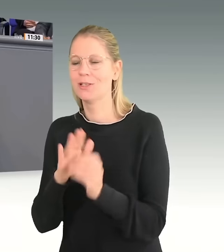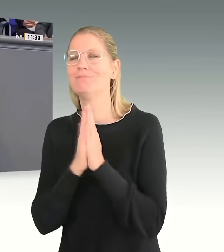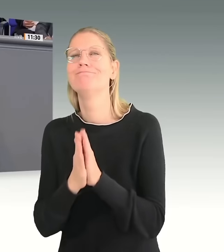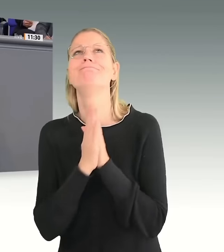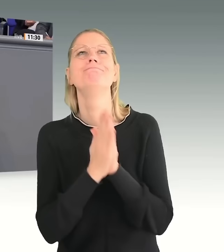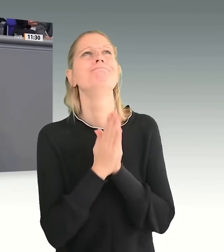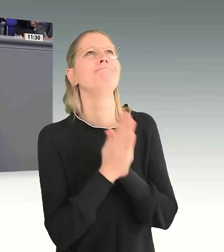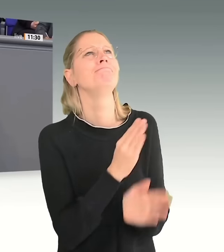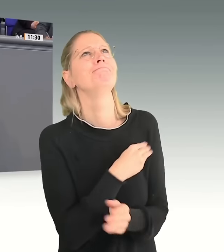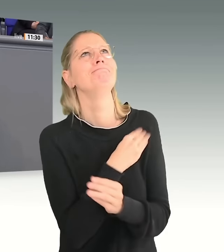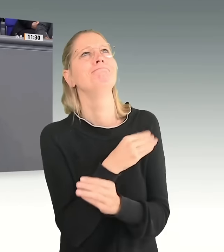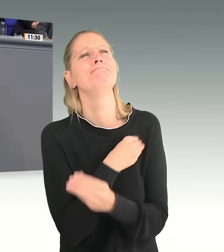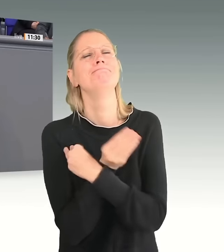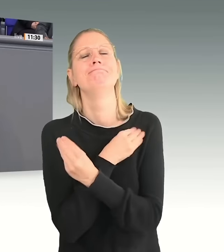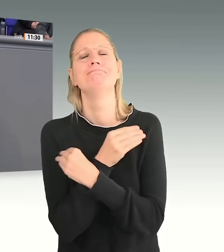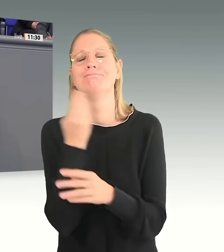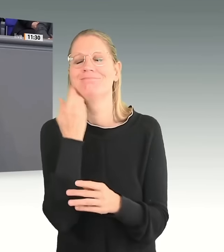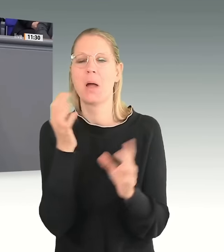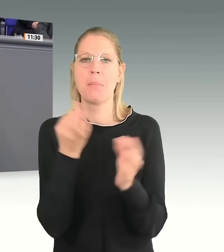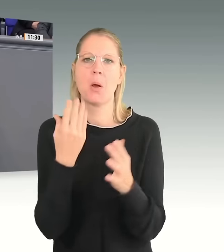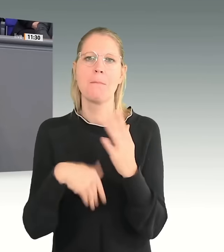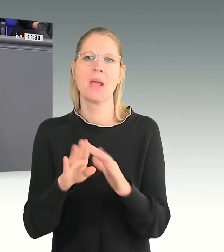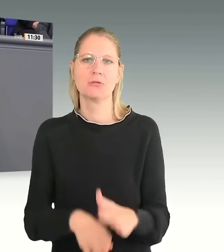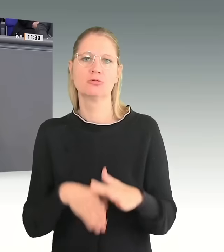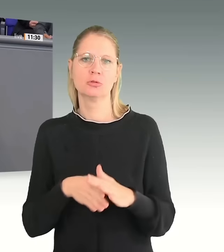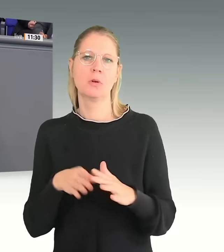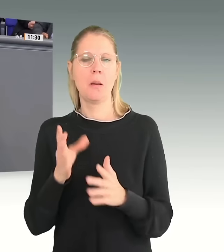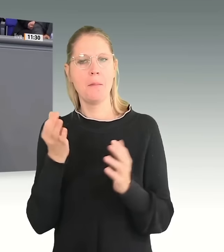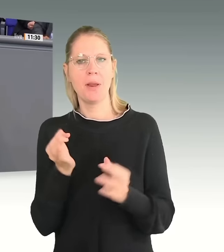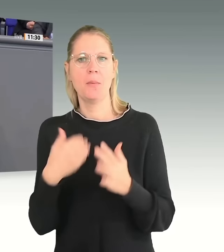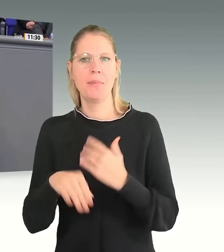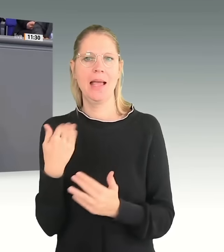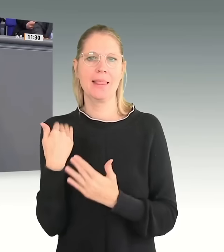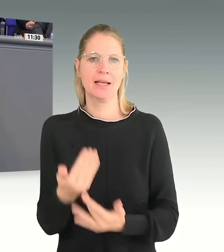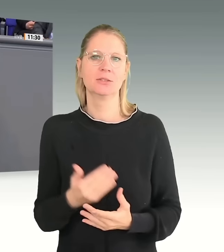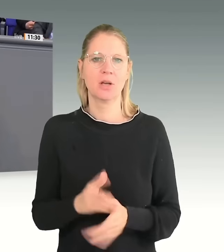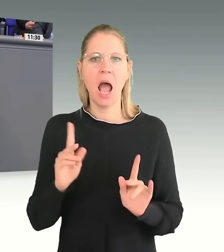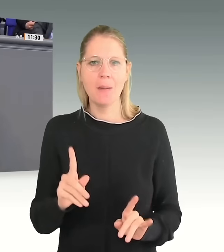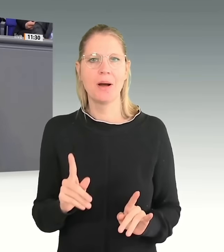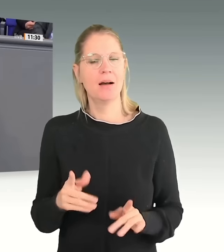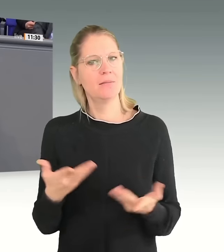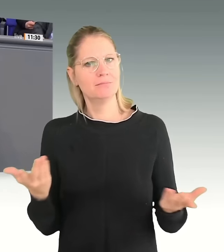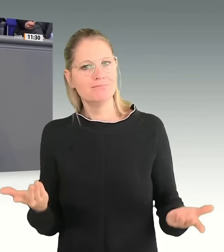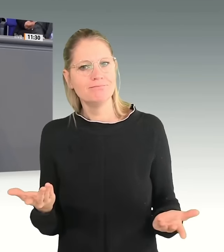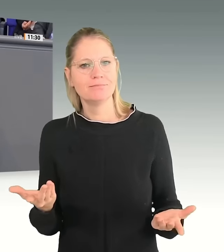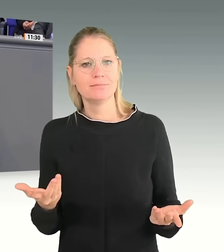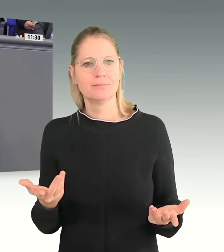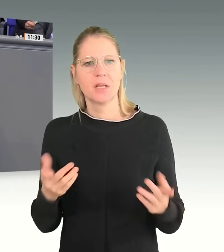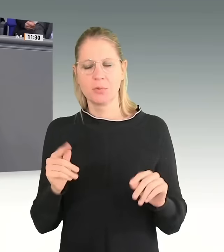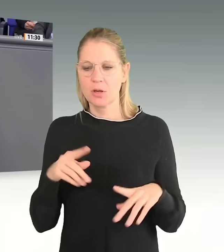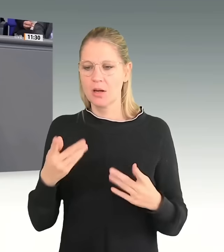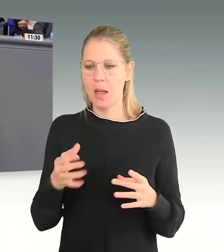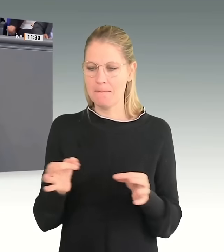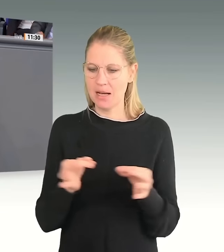entlastet werden. Was fehlt nur, liebe Kolleginnen und Kollegen, ist die konsequente Umsetzung der beschlossenen